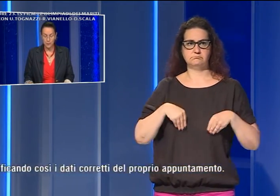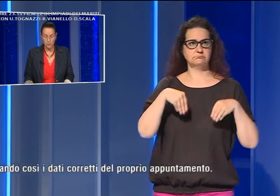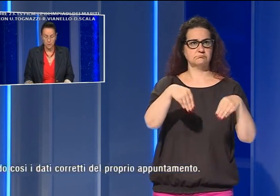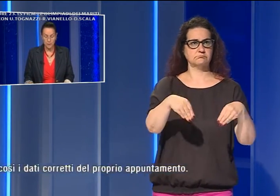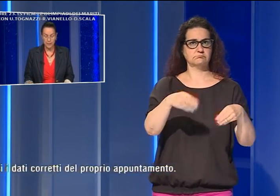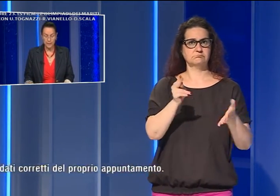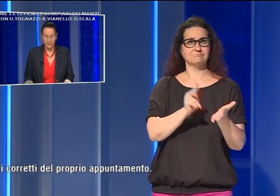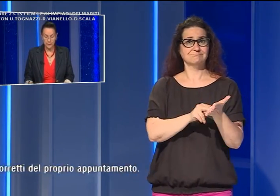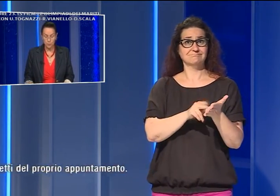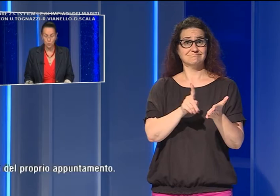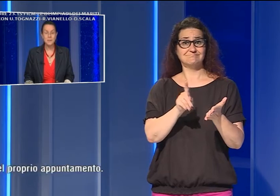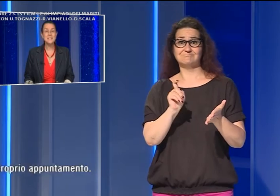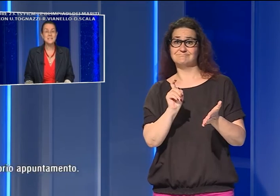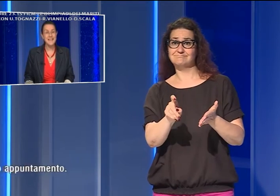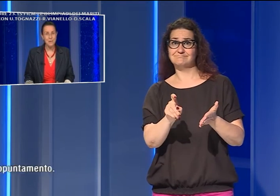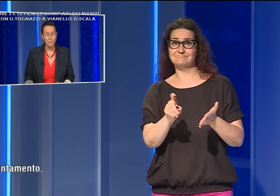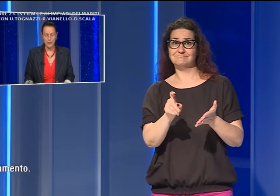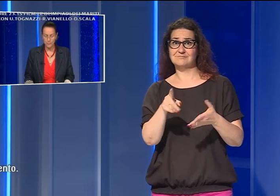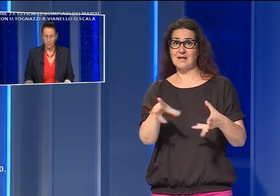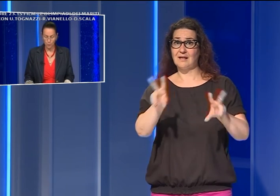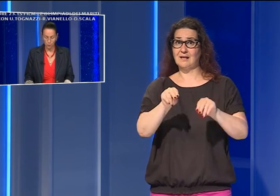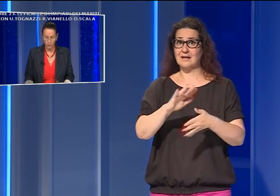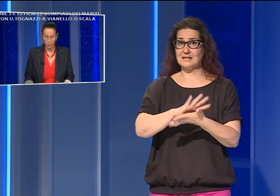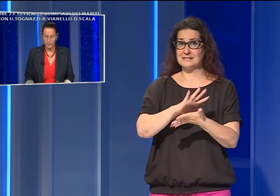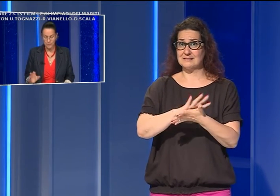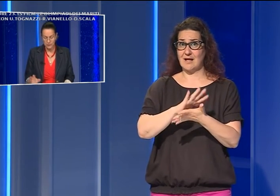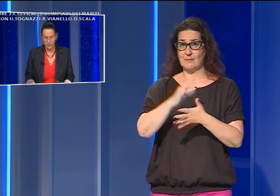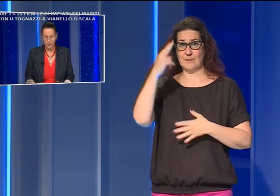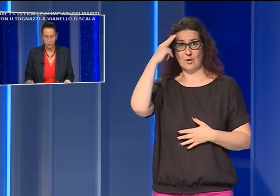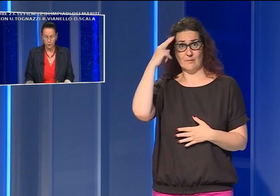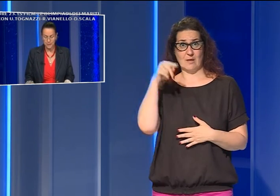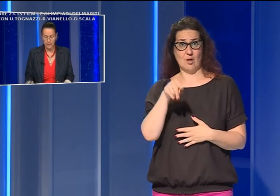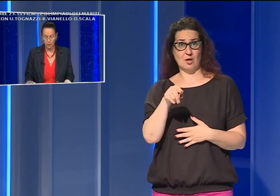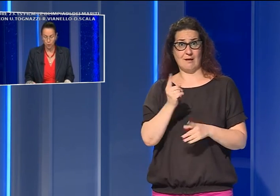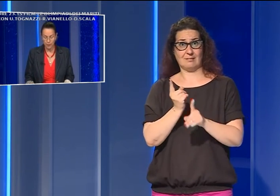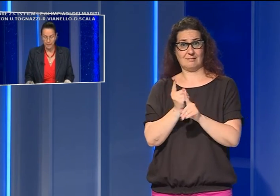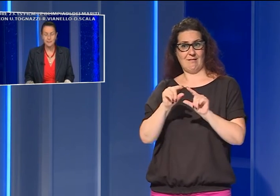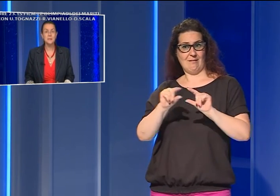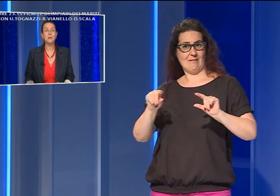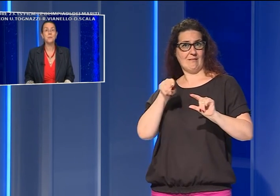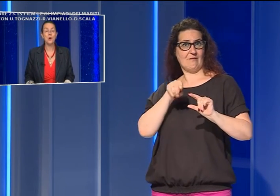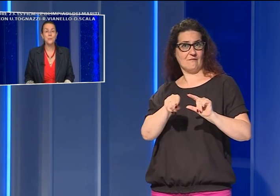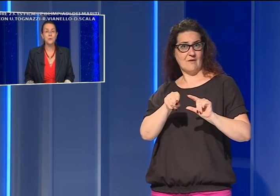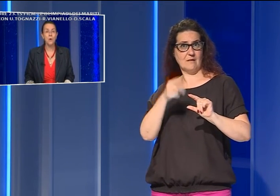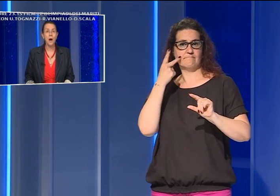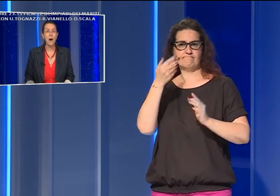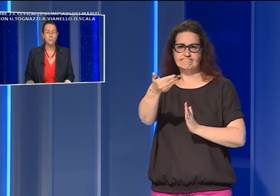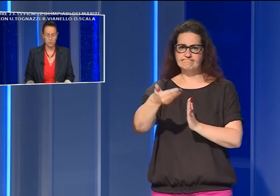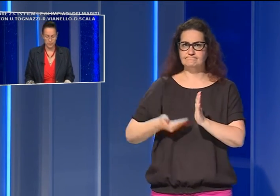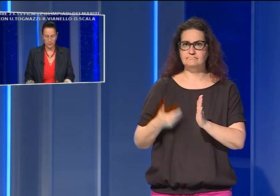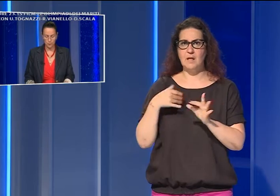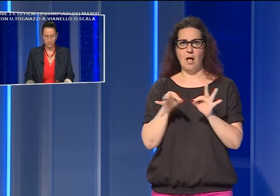portale prenotazione e cliccare su Ristampa promemoria, verificando così i dati corretti del proprio